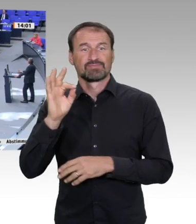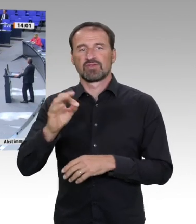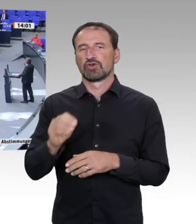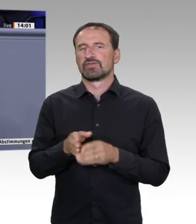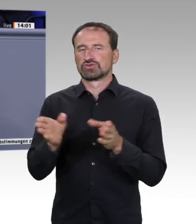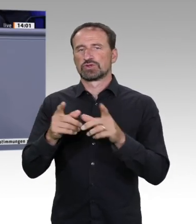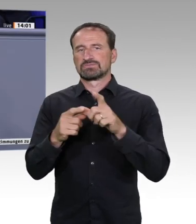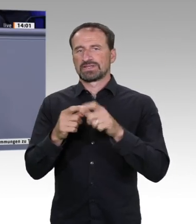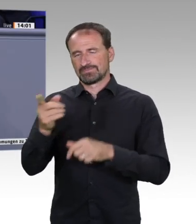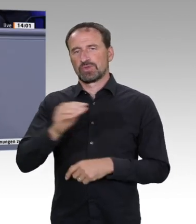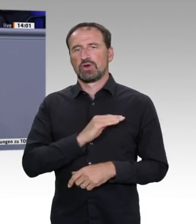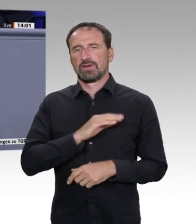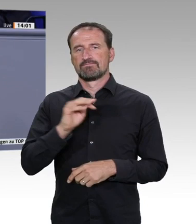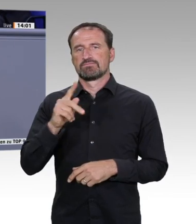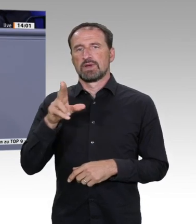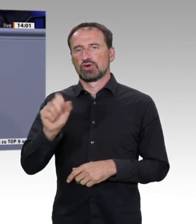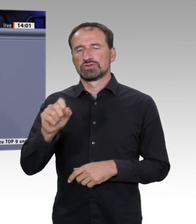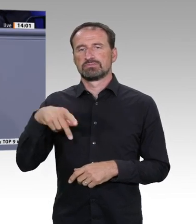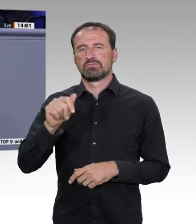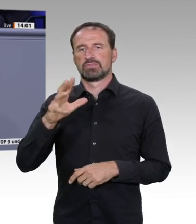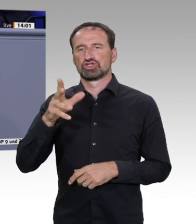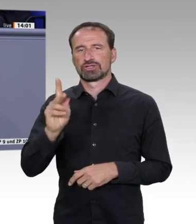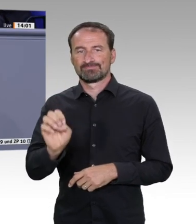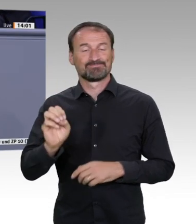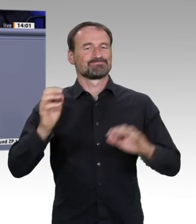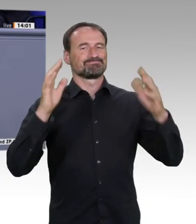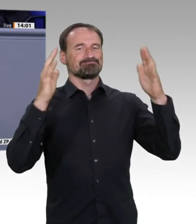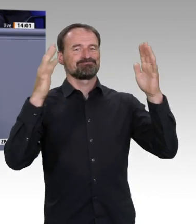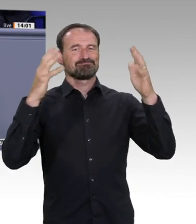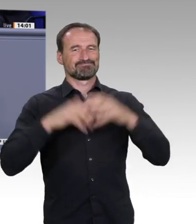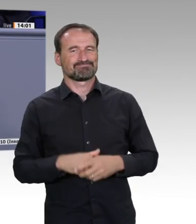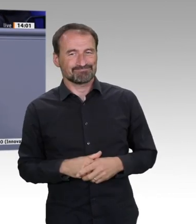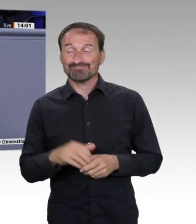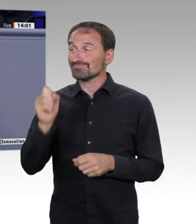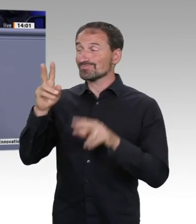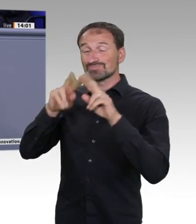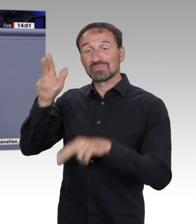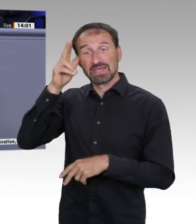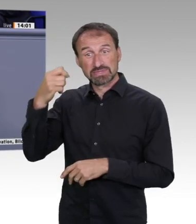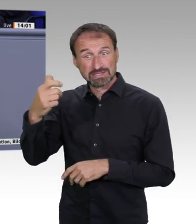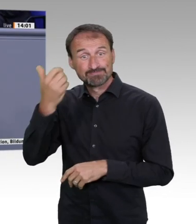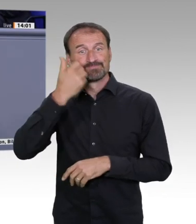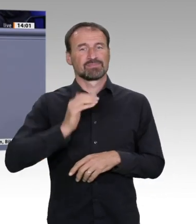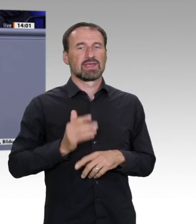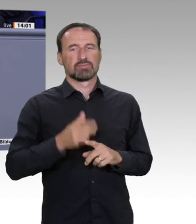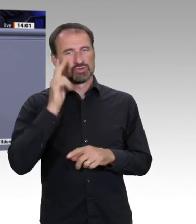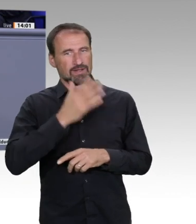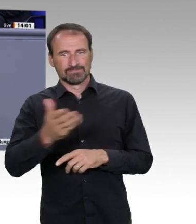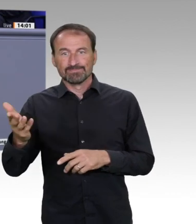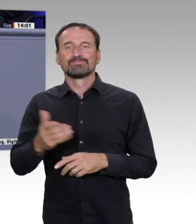Aber, machen Sie ruhig so weiter, Wissen gilt ja als hinderlich beim Pflegen der Vorurteile. Deswegen habe ich